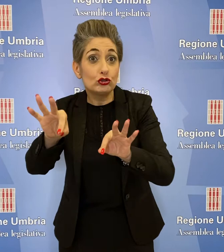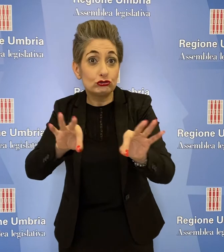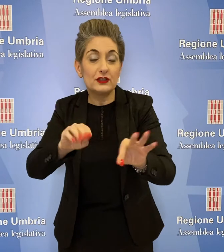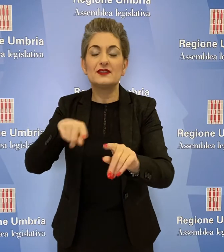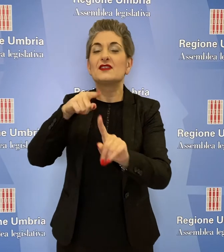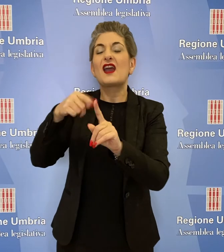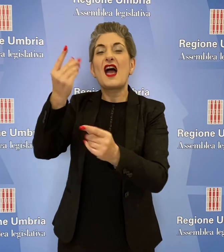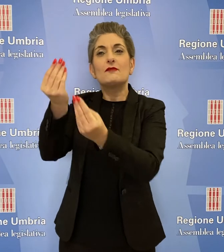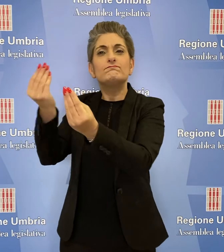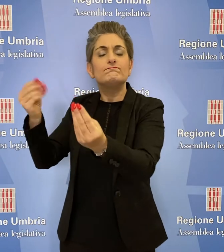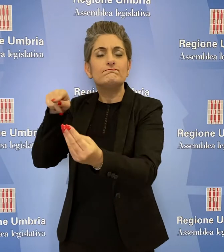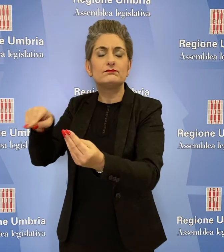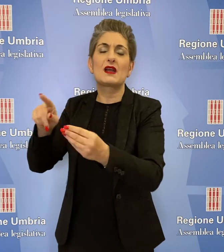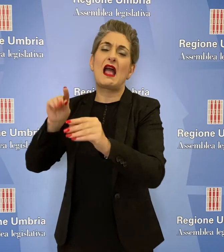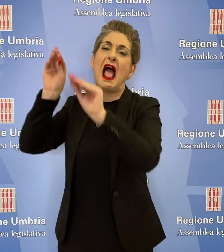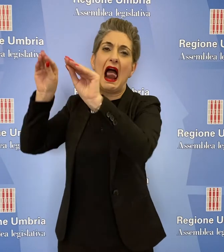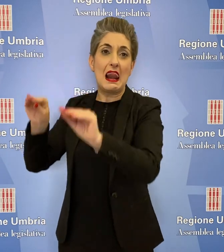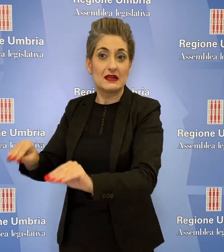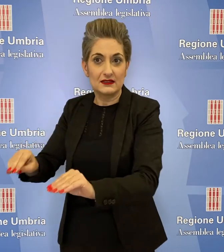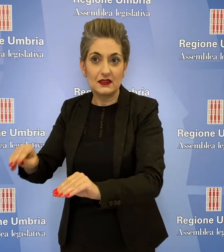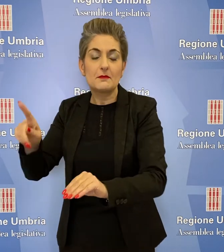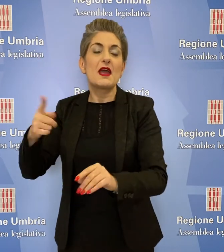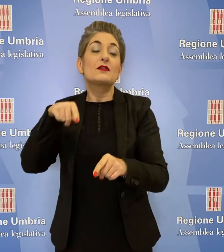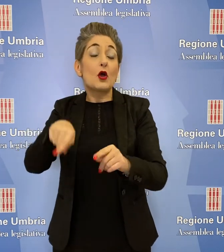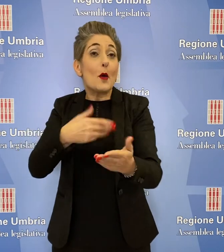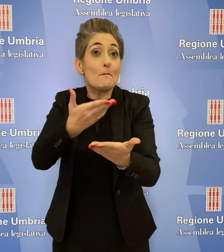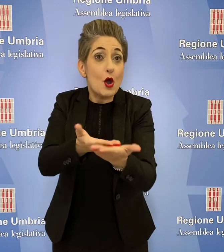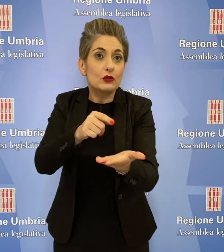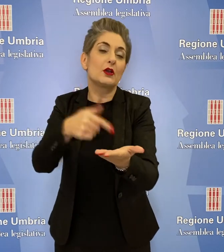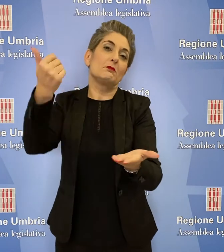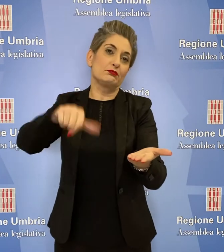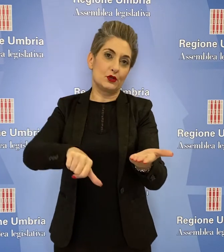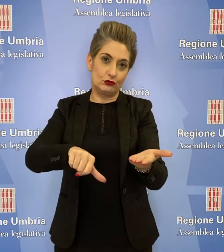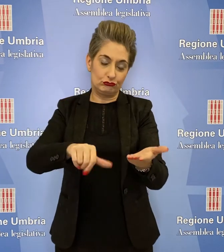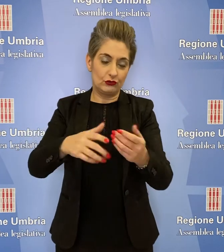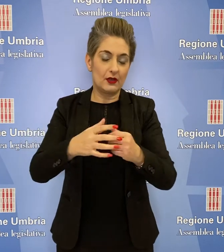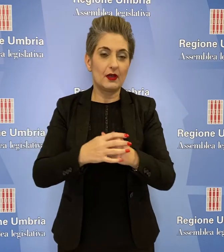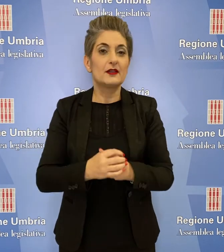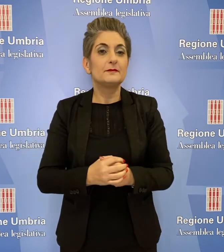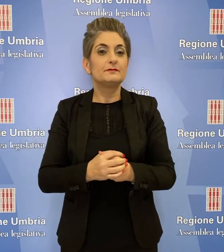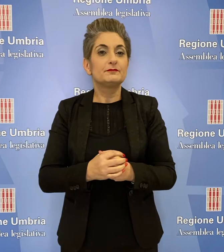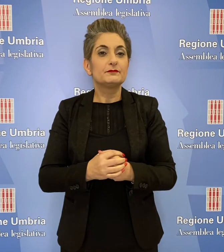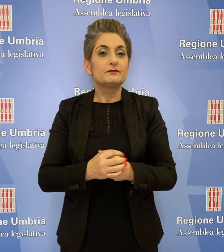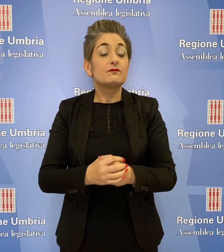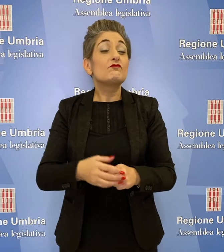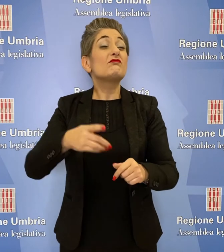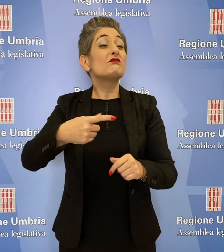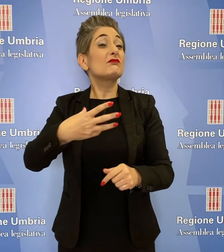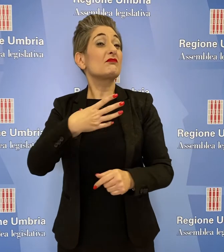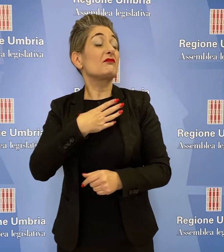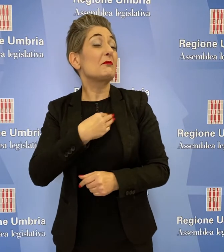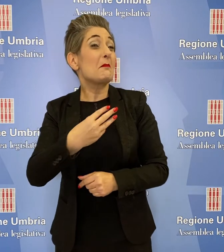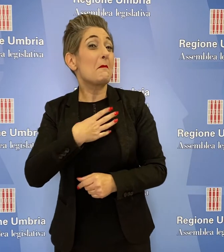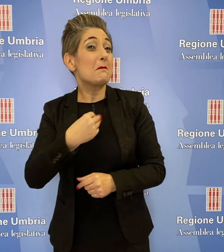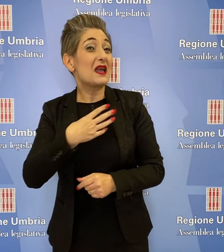logistica e dell'allestimento. Respinto anche l'atto di indirizzo di cui era primo